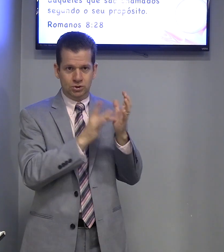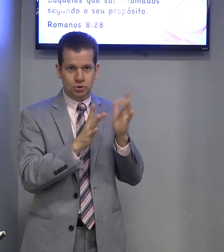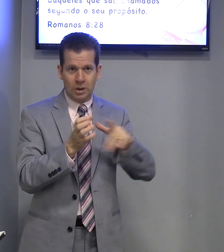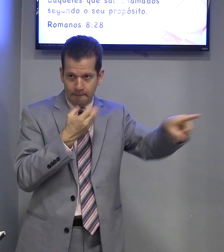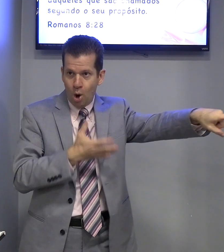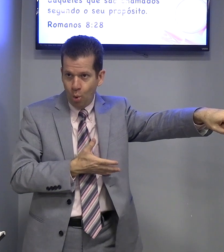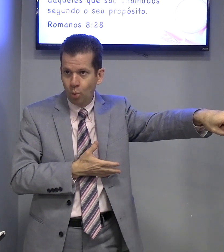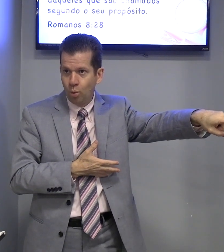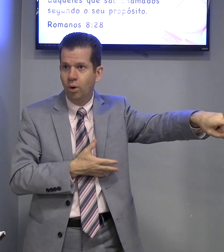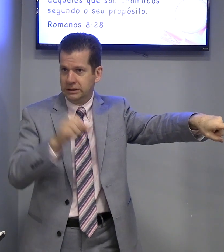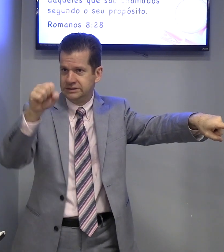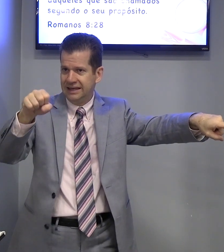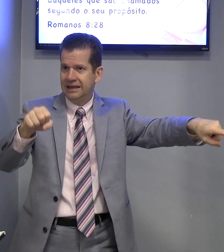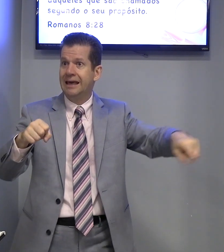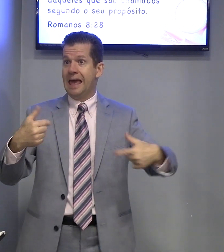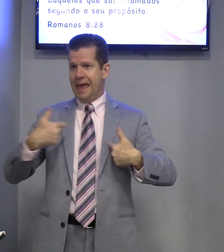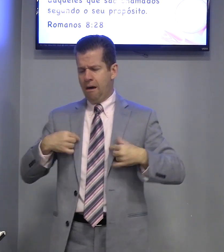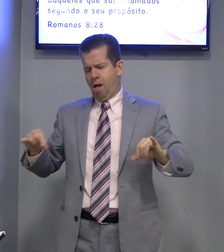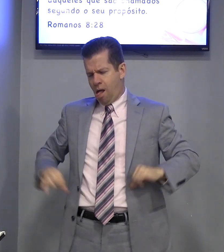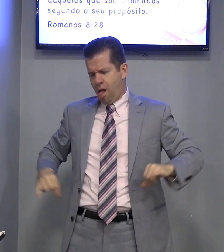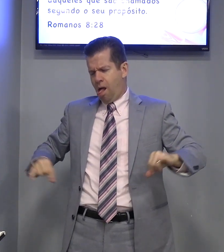Bom... Bom... Eu...